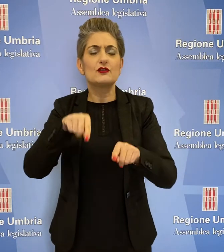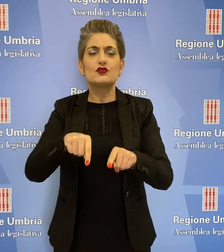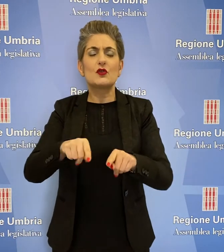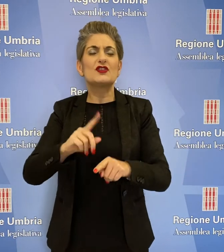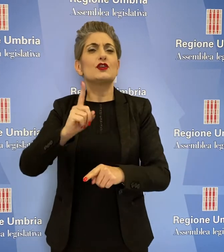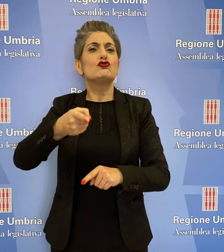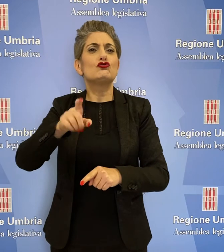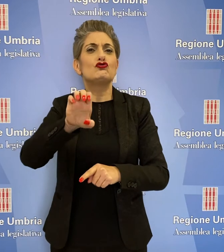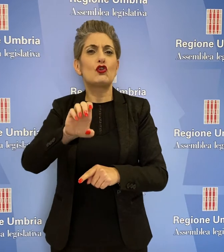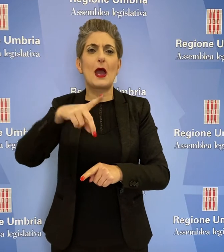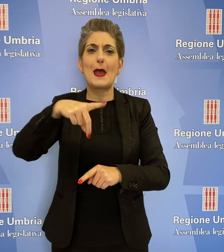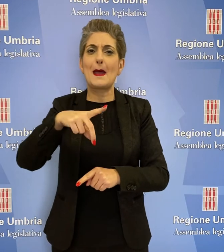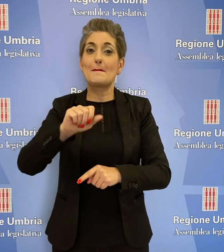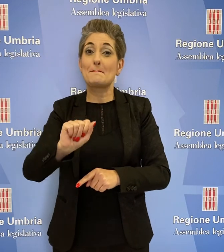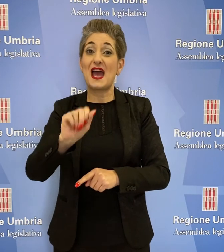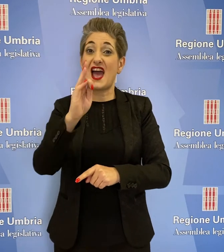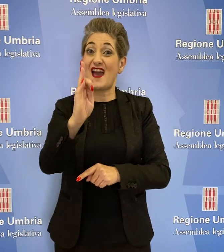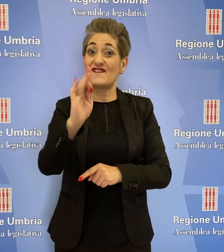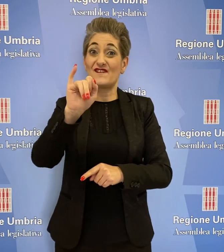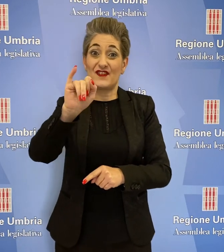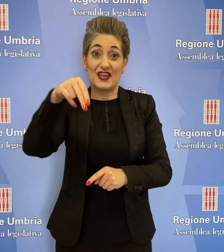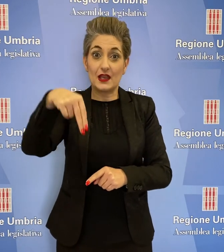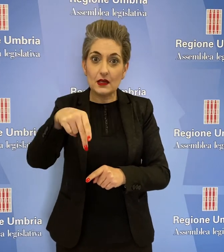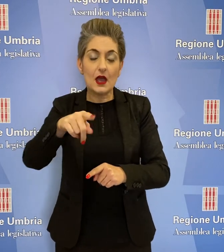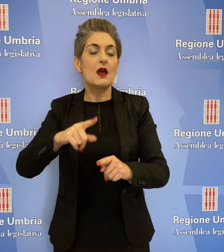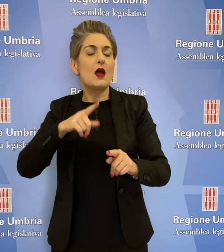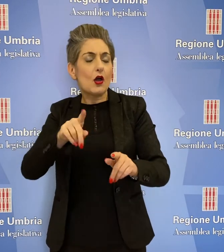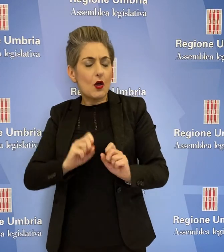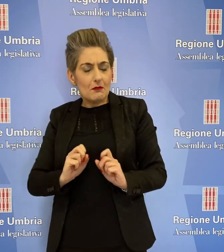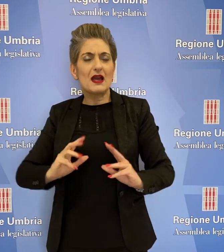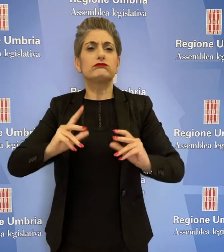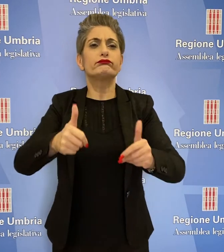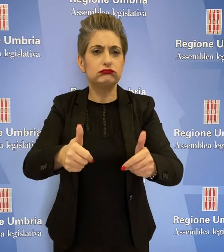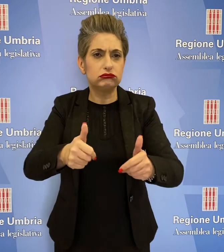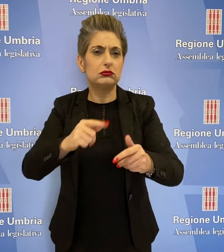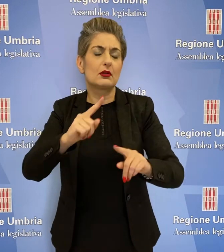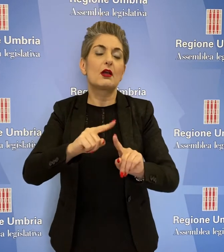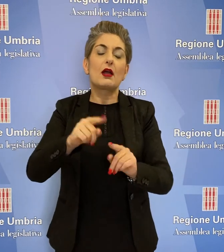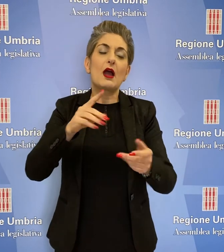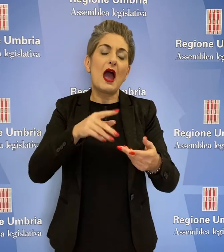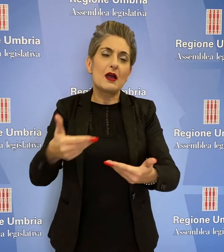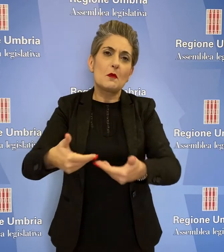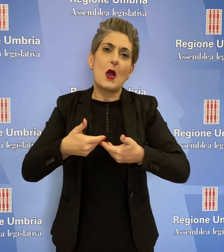di Gepafin potrebbe accompagnare la fase di rilancio post-Covid.